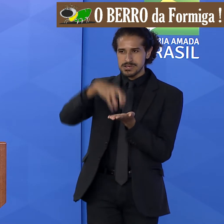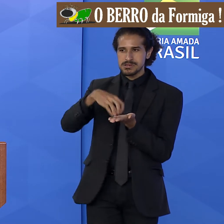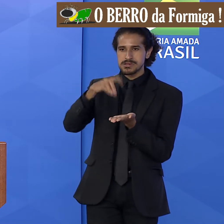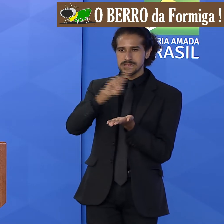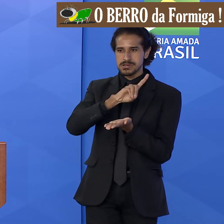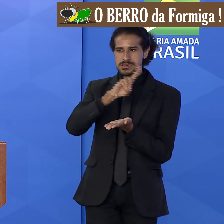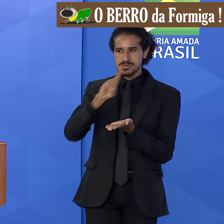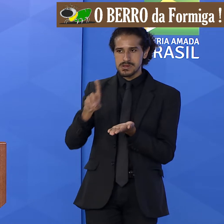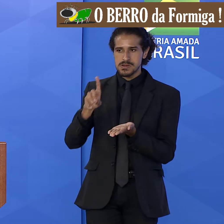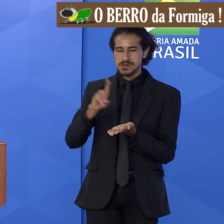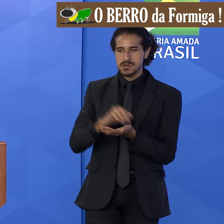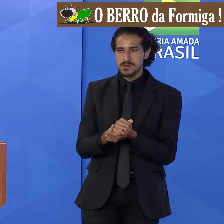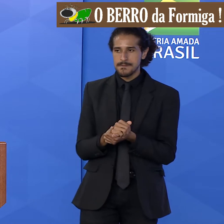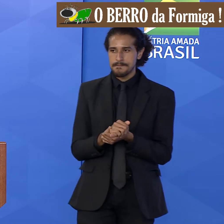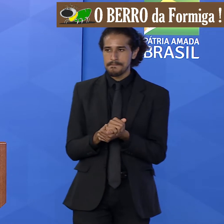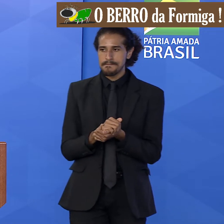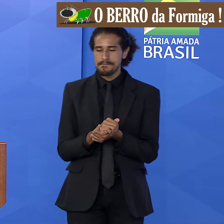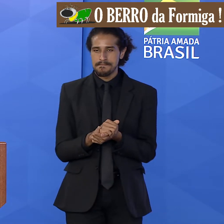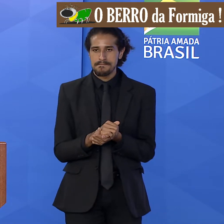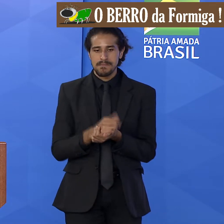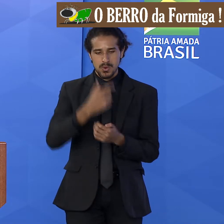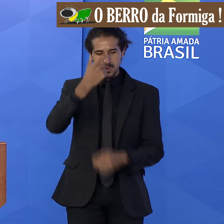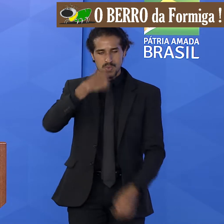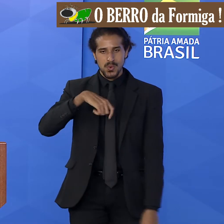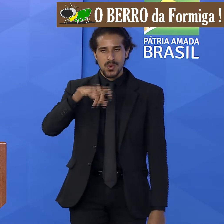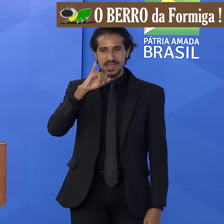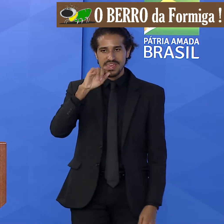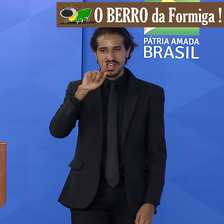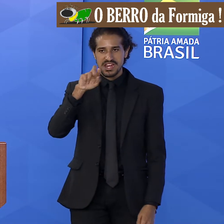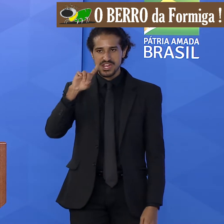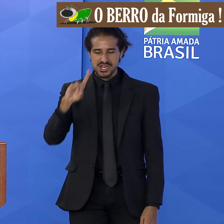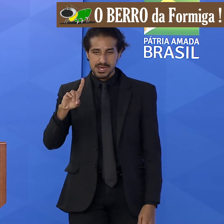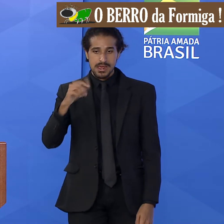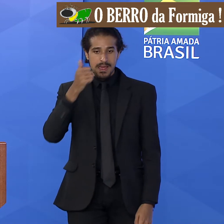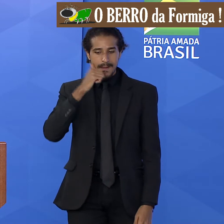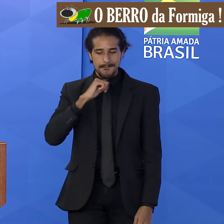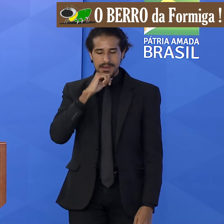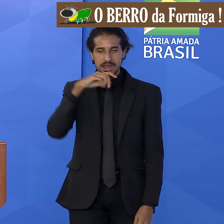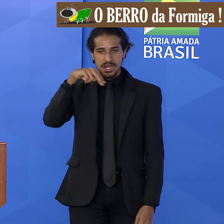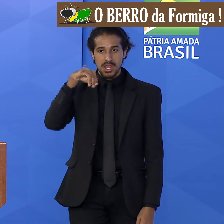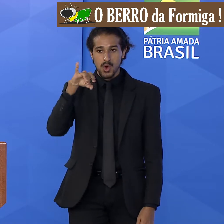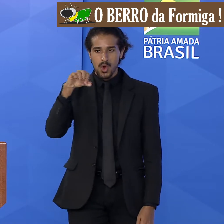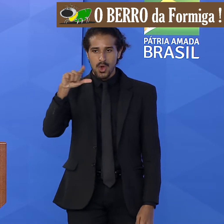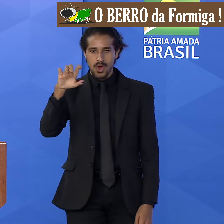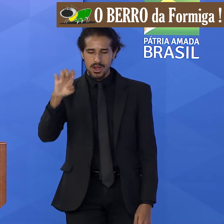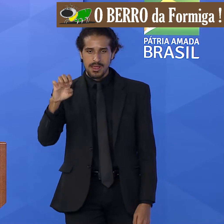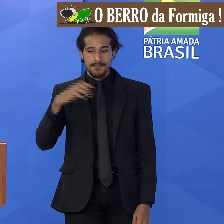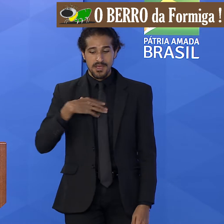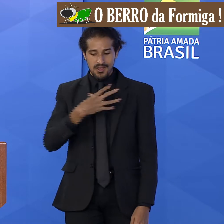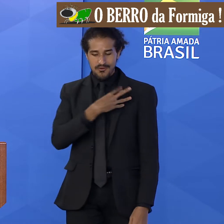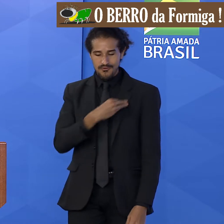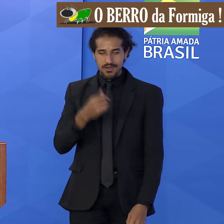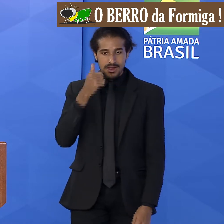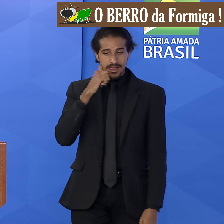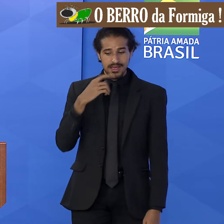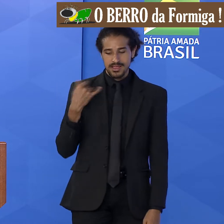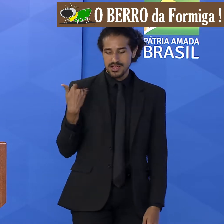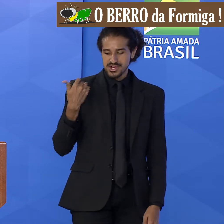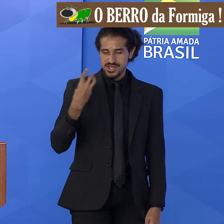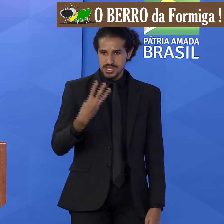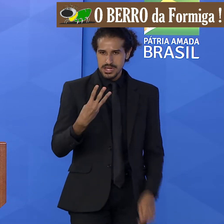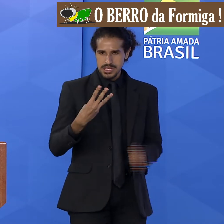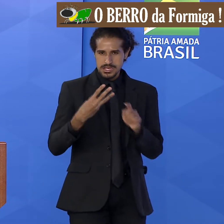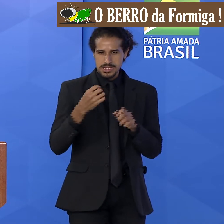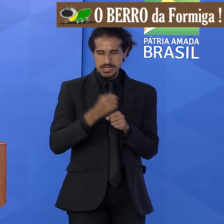zicaveiros eu sou Ingrid, mãe de Nicole minha filha tem três anos, oito meses e foi